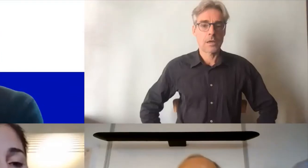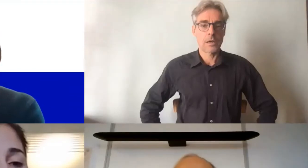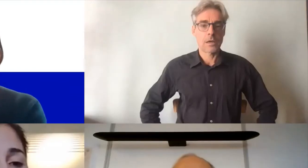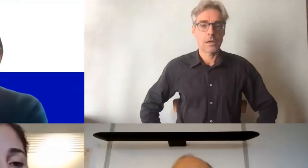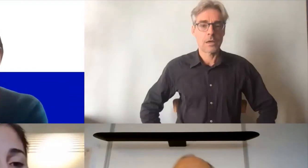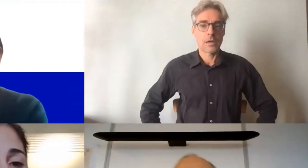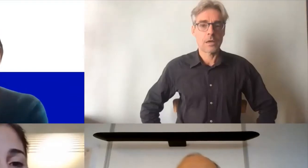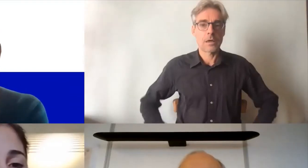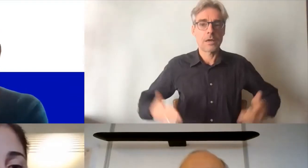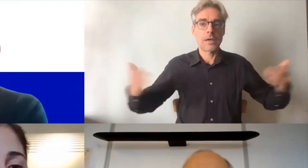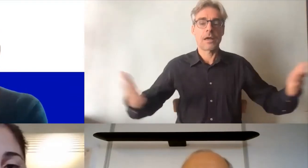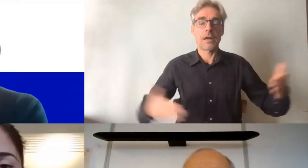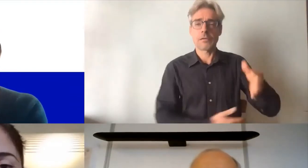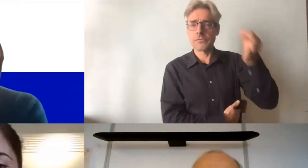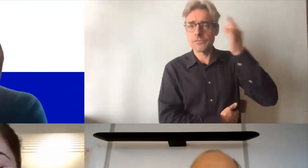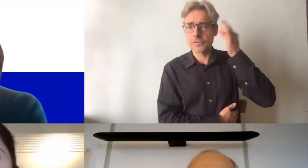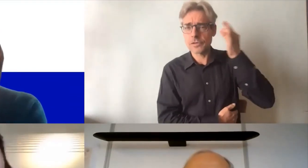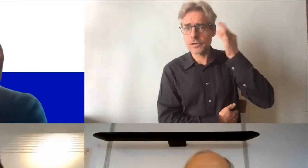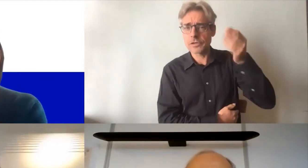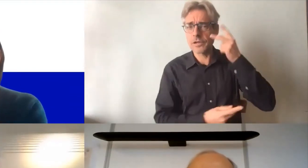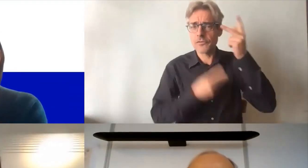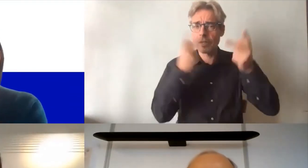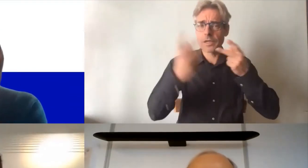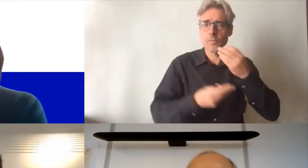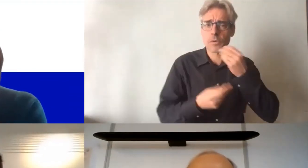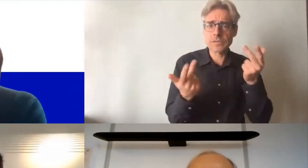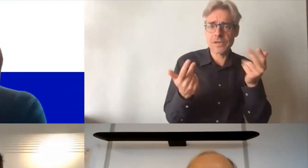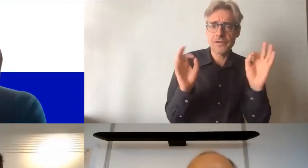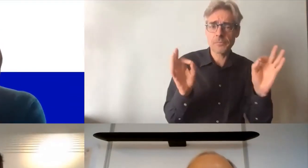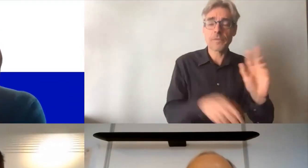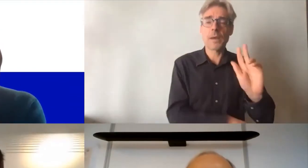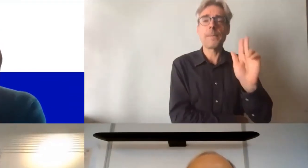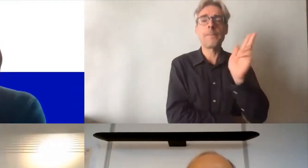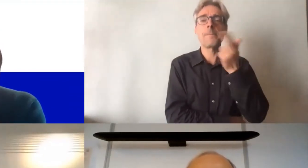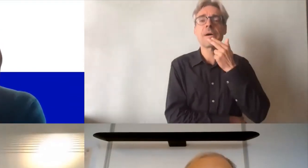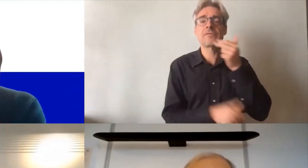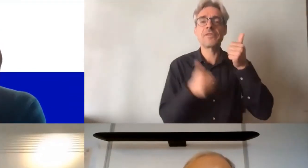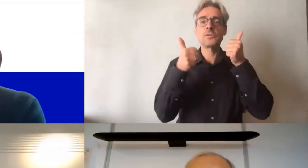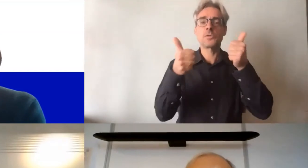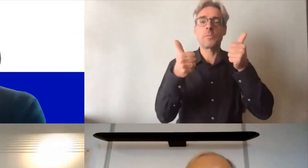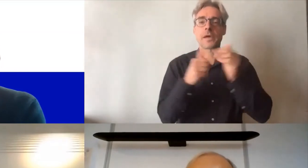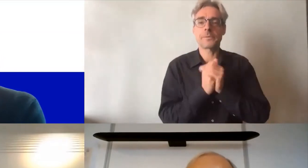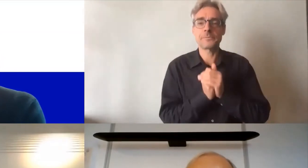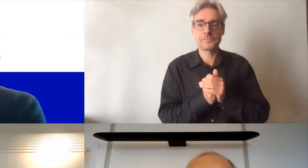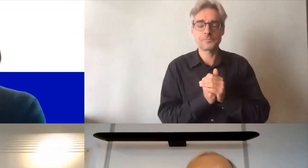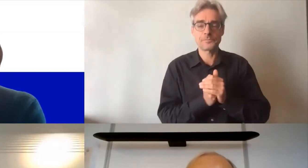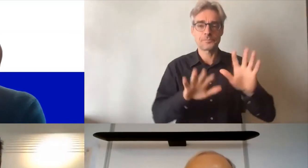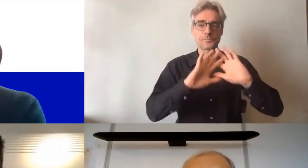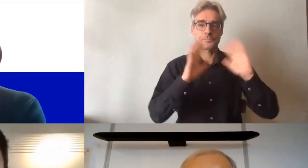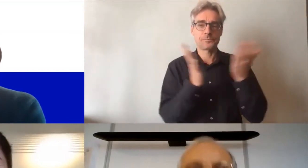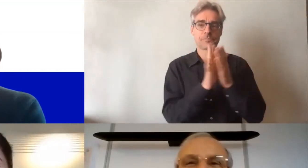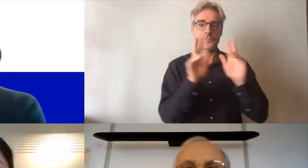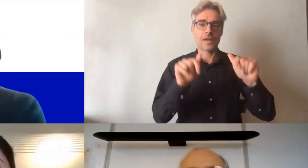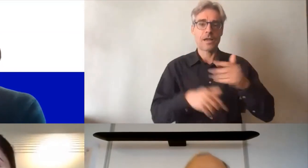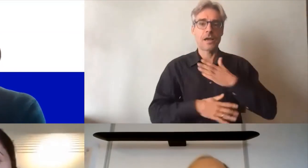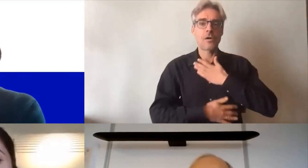Donc là est-ce que vous me voyez est-ce que vous m'entendez ? Parfaitement professeur on vous voit on vous entend et on vous apprécie